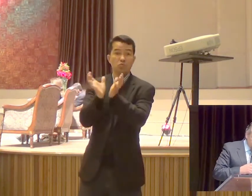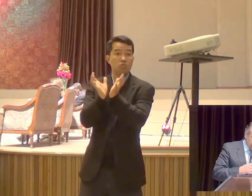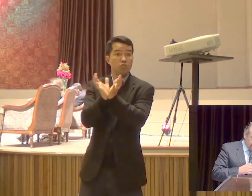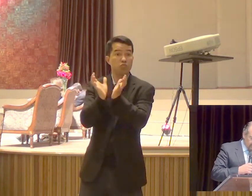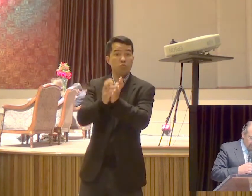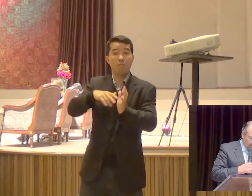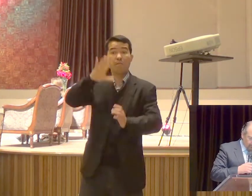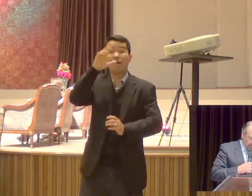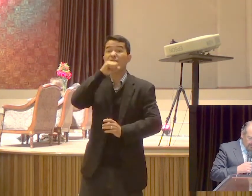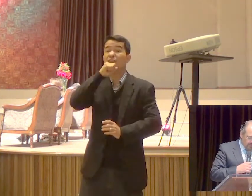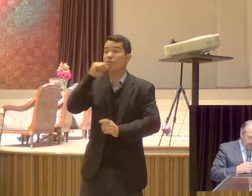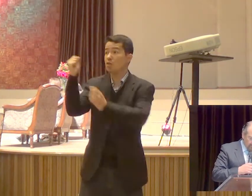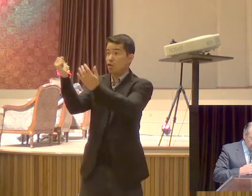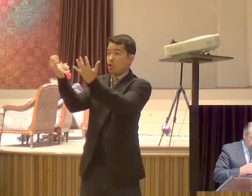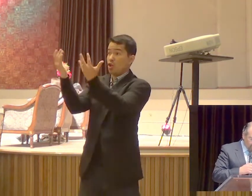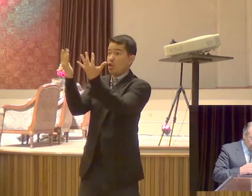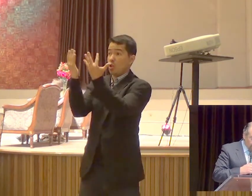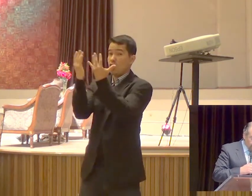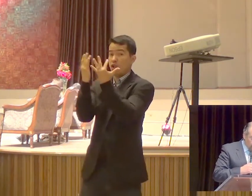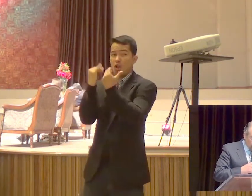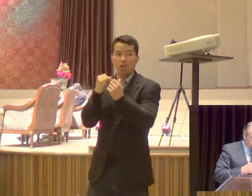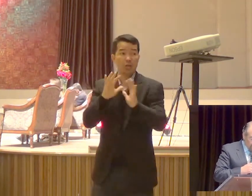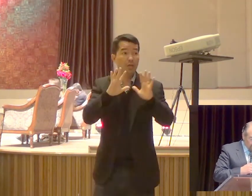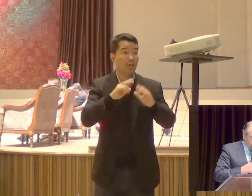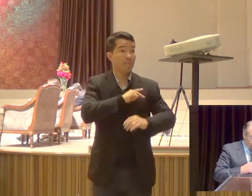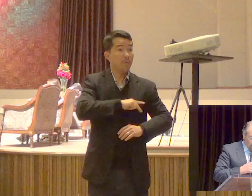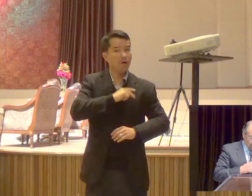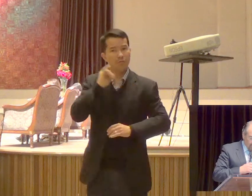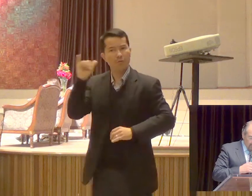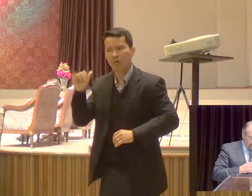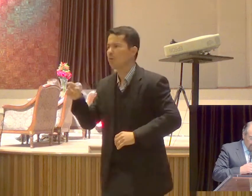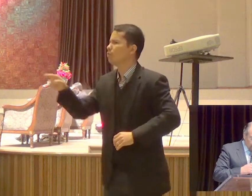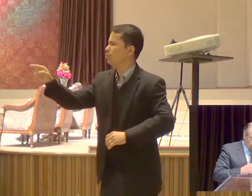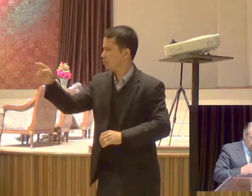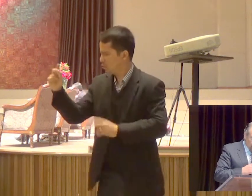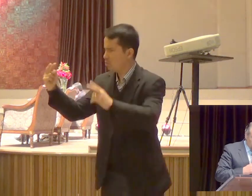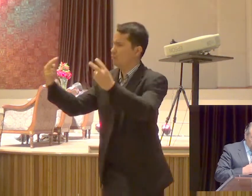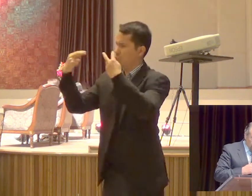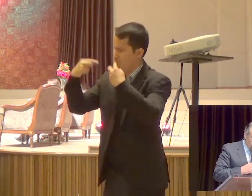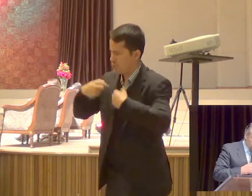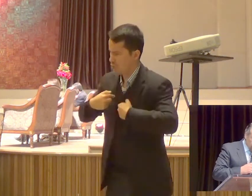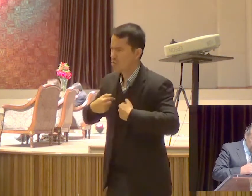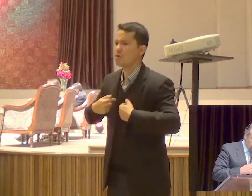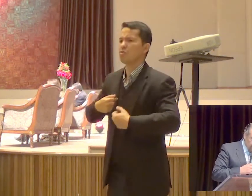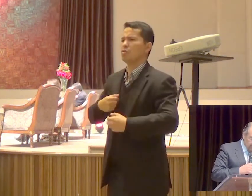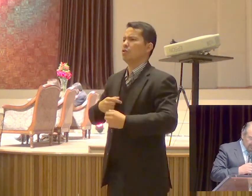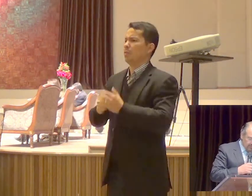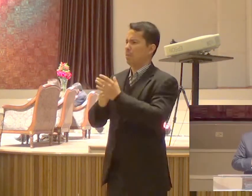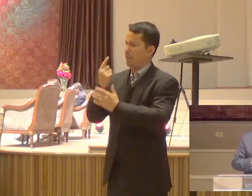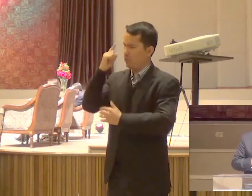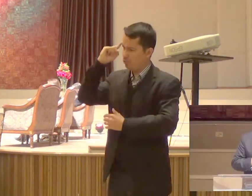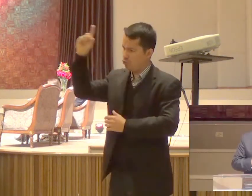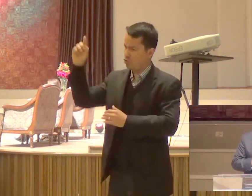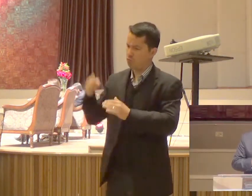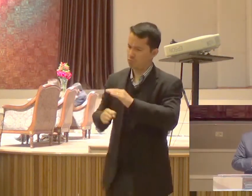Disse-lhes Vós bem sabeis Como foi que me conduzi Entre vós Em todo o tempo Desde o primeiro dia Em que entrei na Ásia